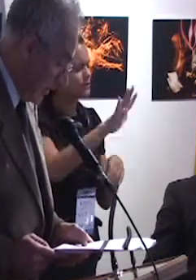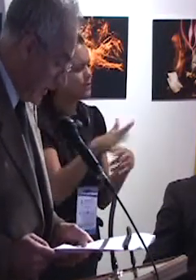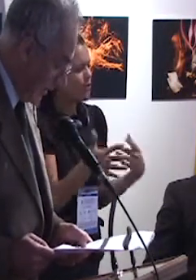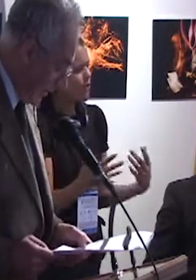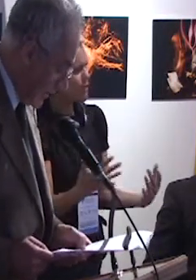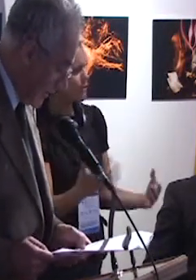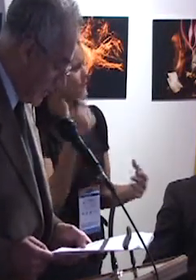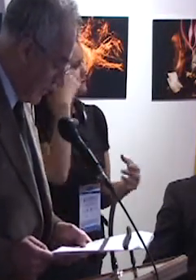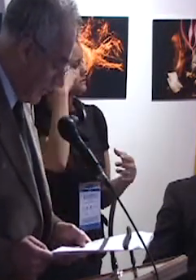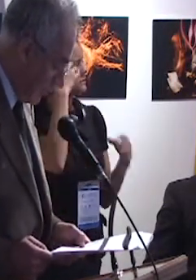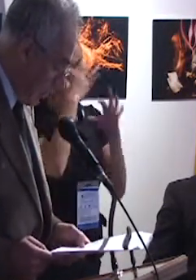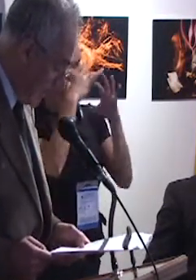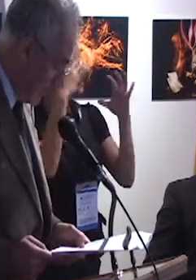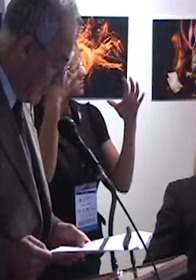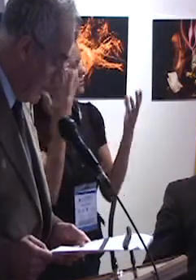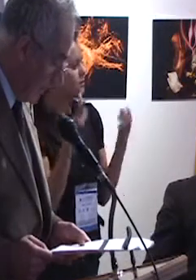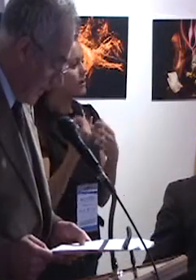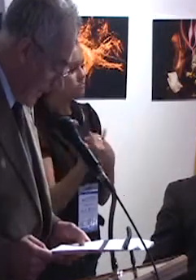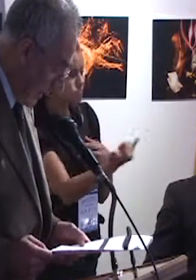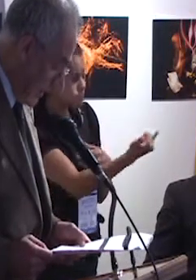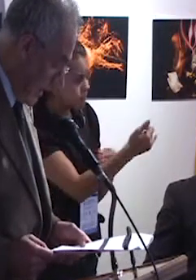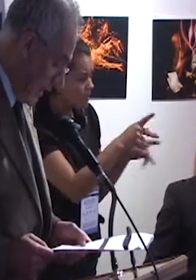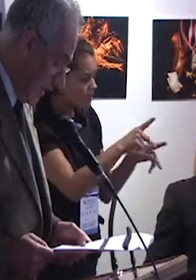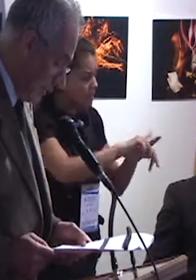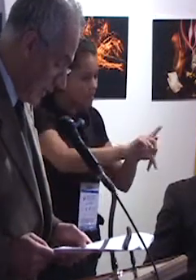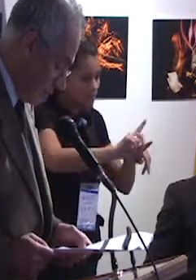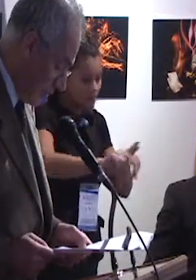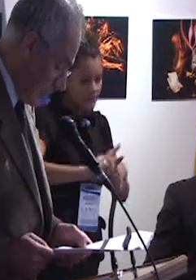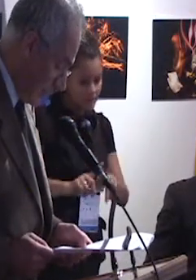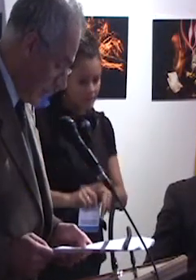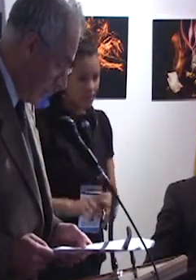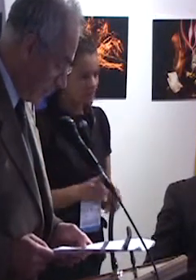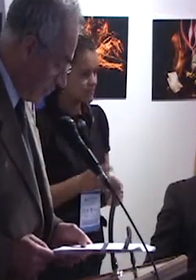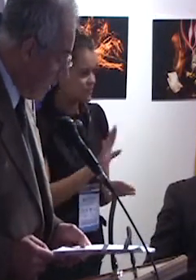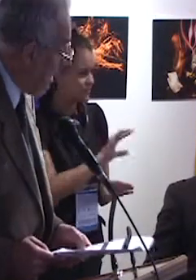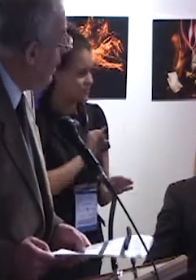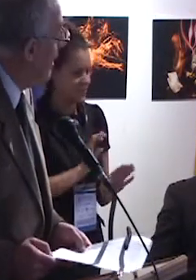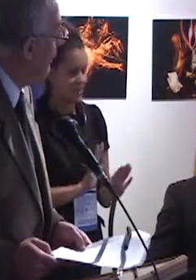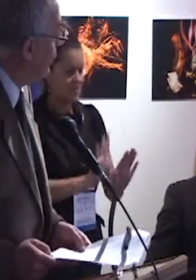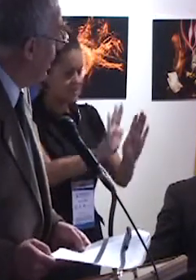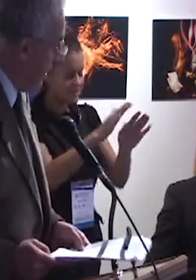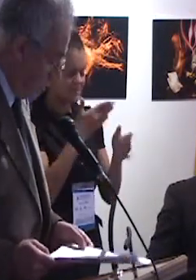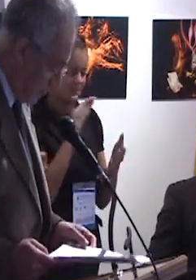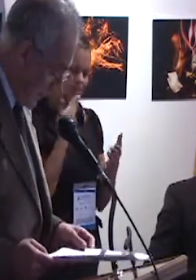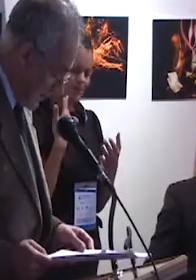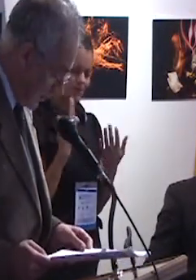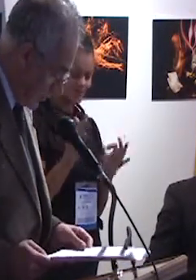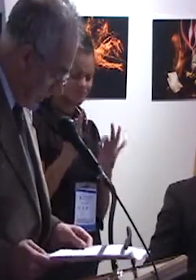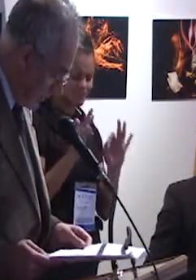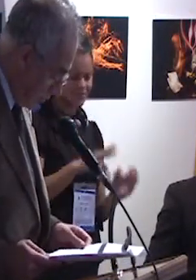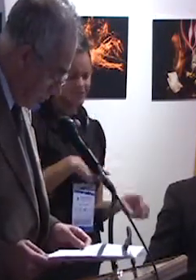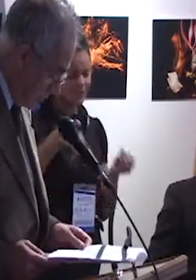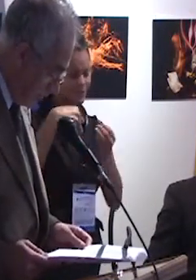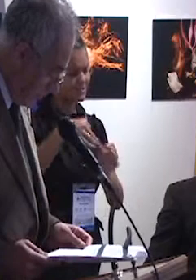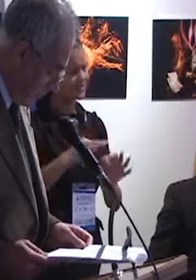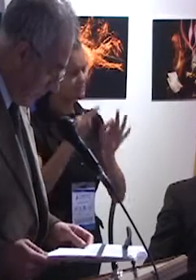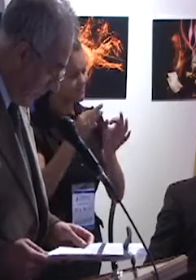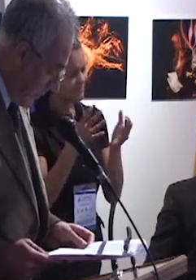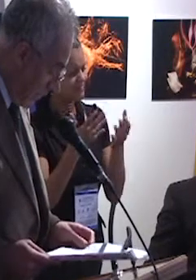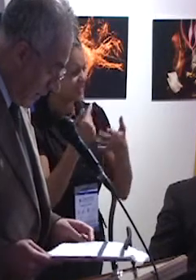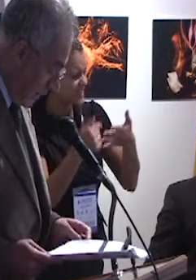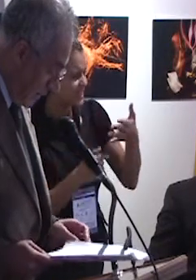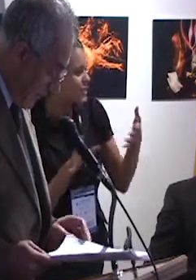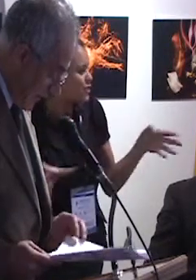aceptación de las diferencias individuales, la calidad de la educación y la mejora social, fundamentos básicos de la inclusión.